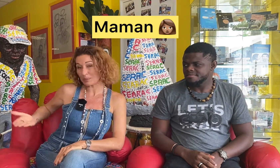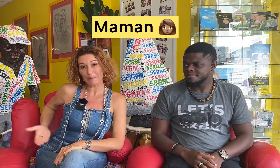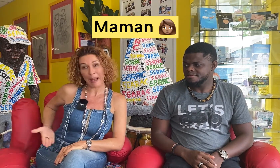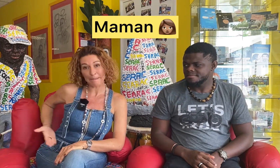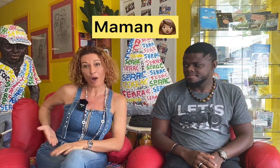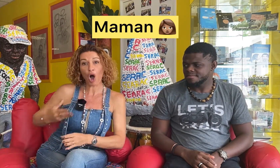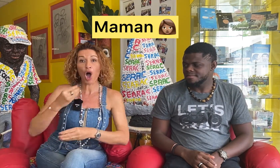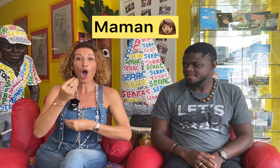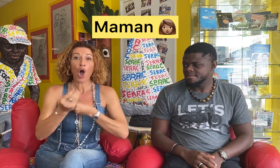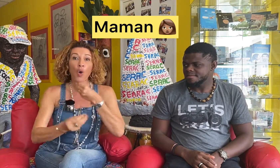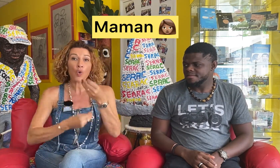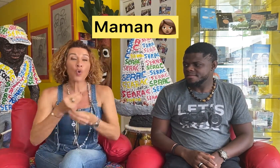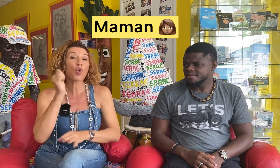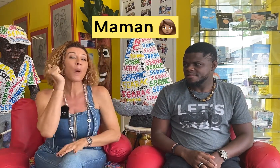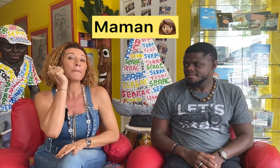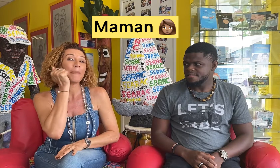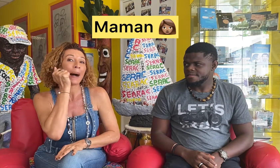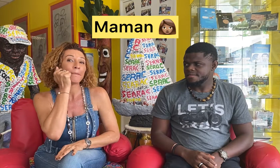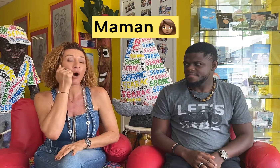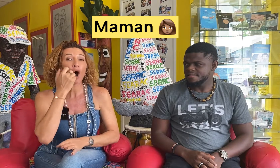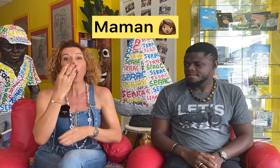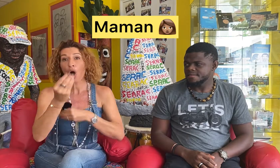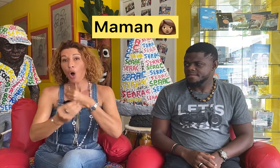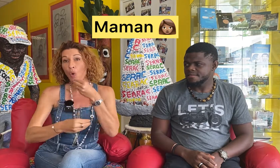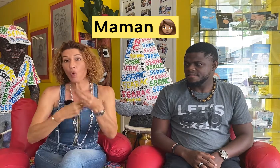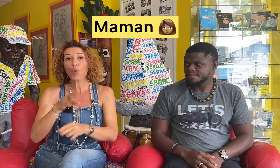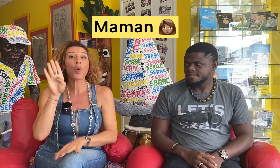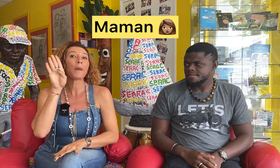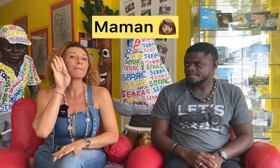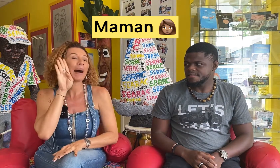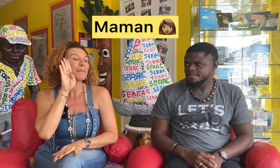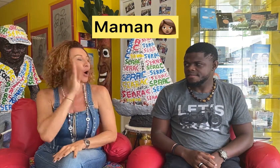maman ou maman ou maman.